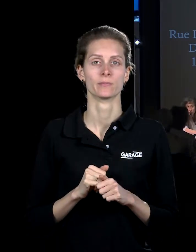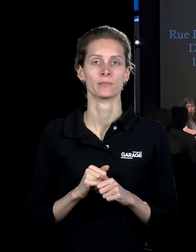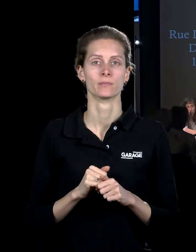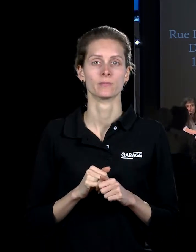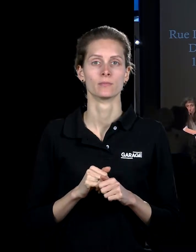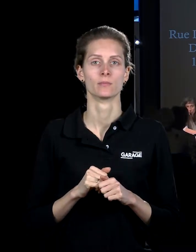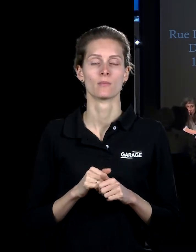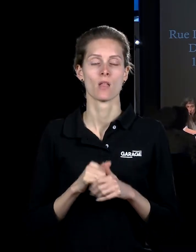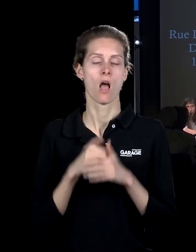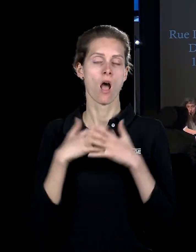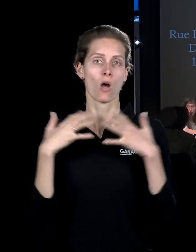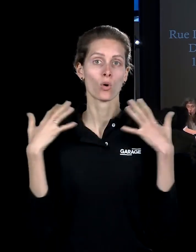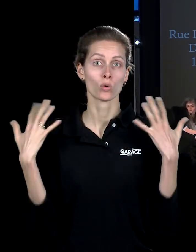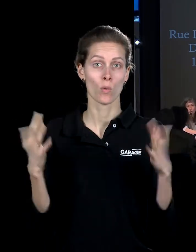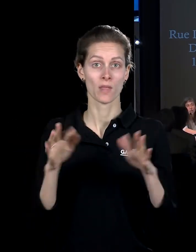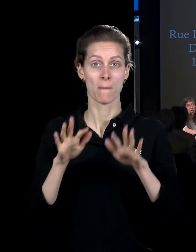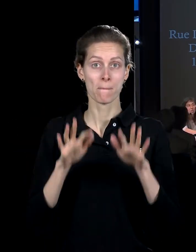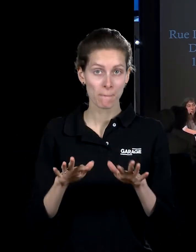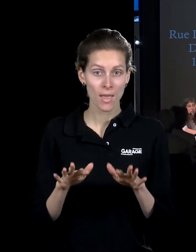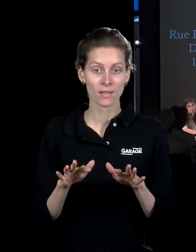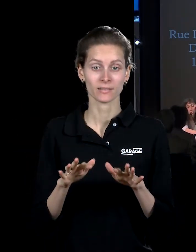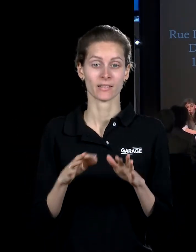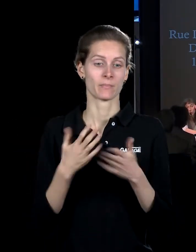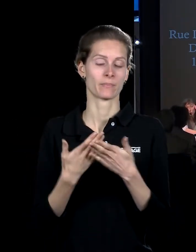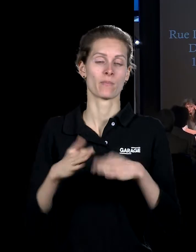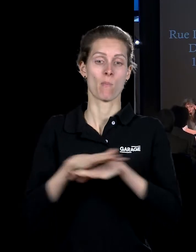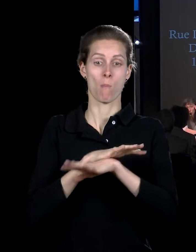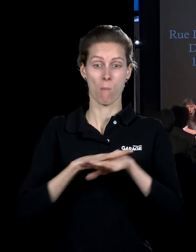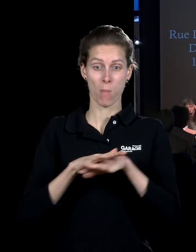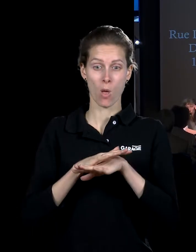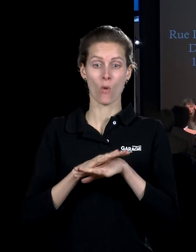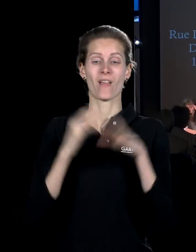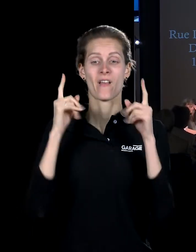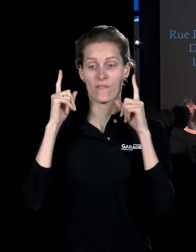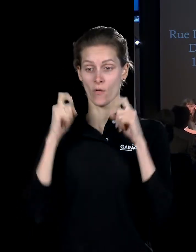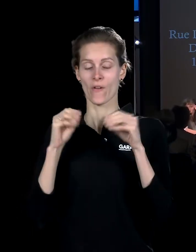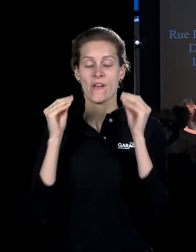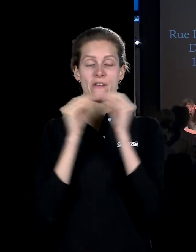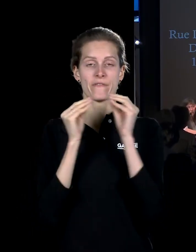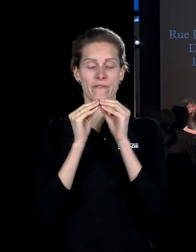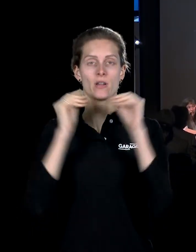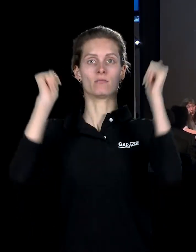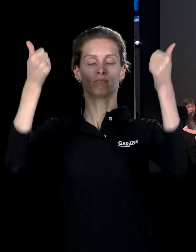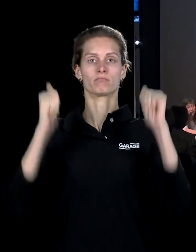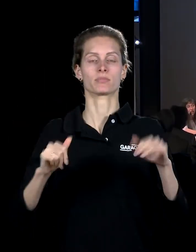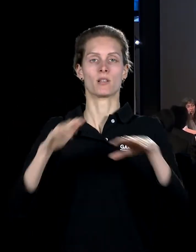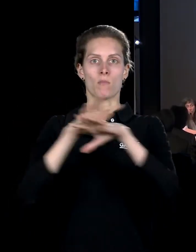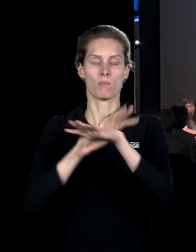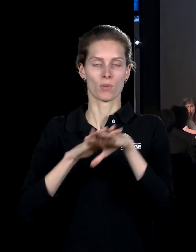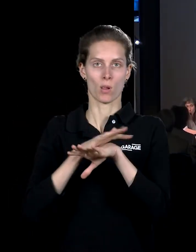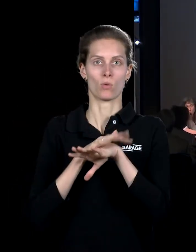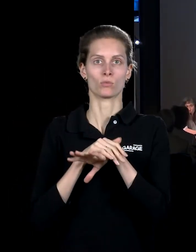Огромная фотография того места, в которое установлен билборд. Происходит на нём, собственно, то же самое, что тут вполне может происходить.